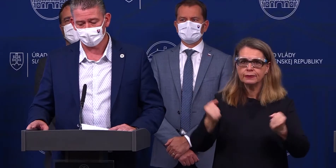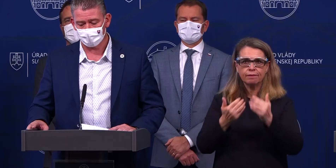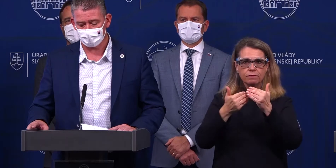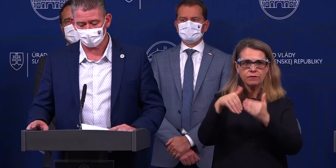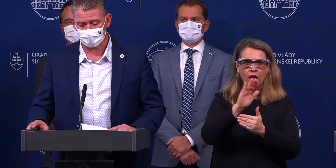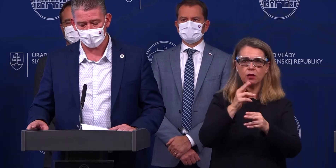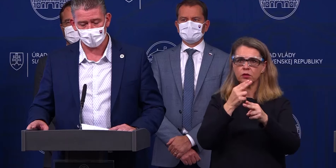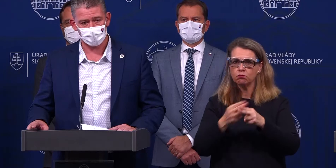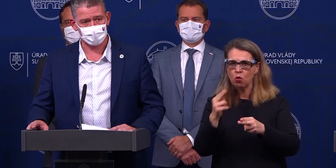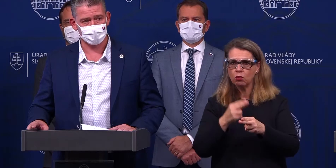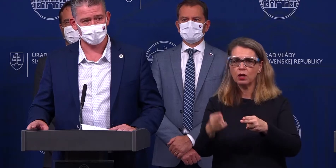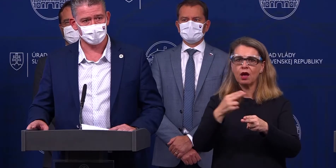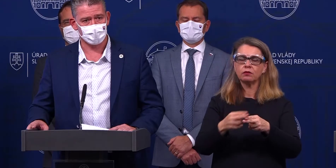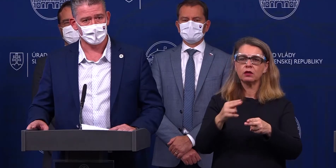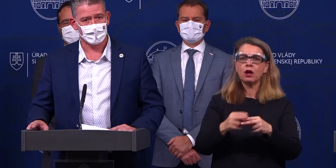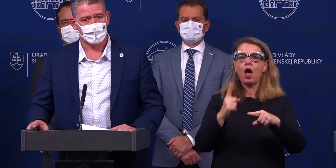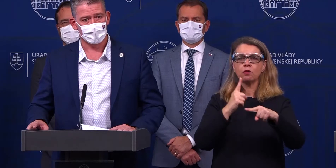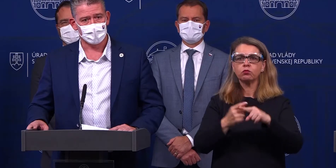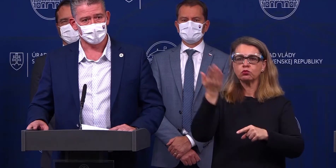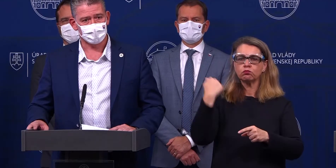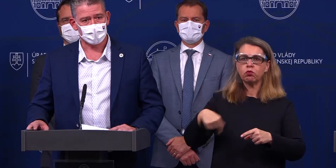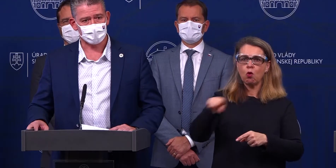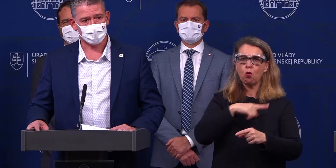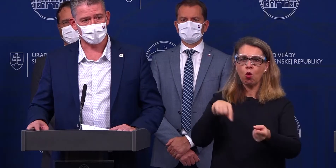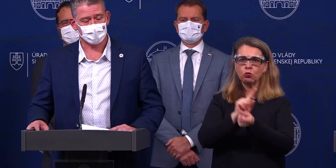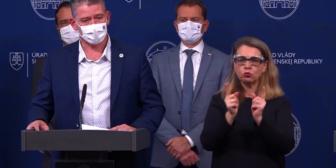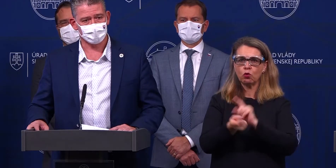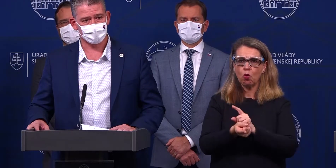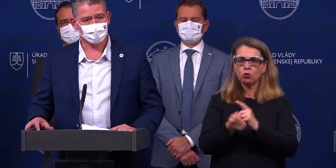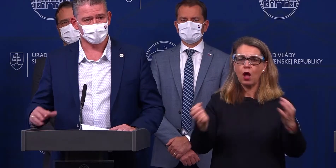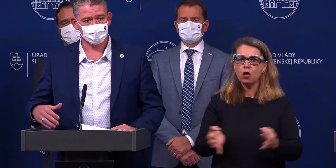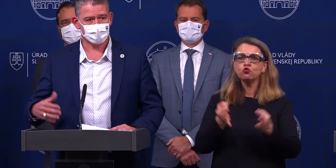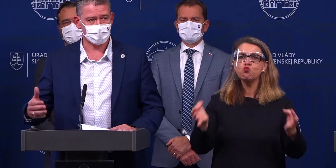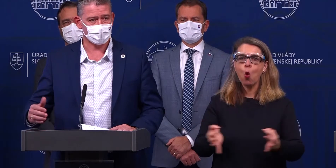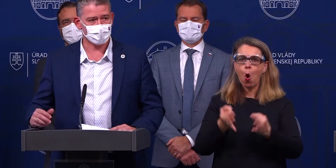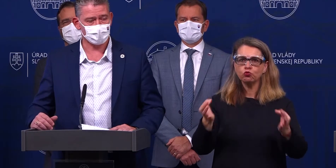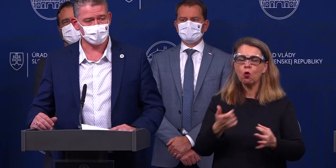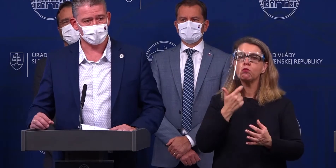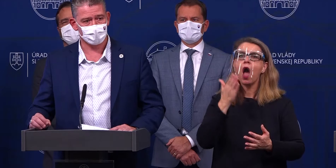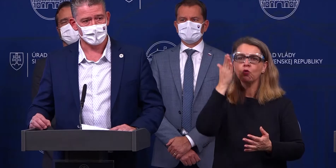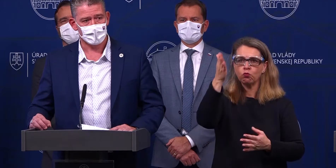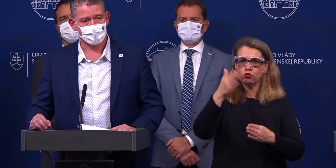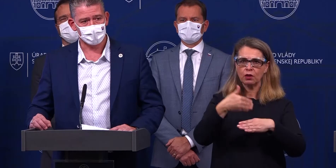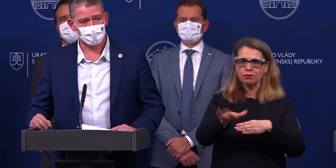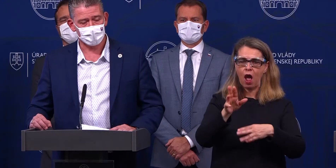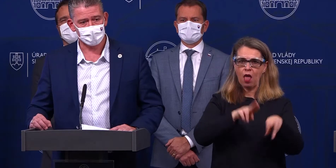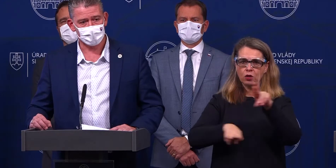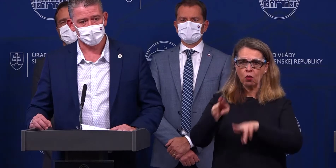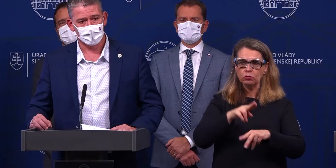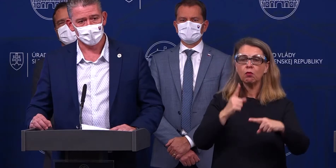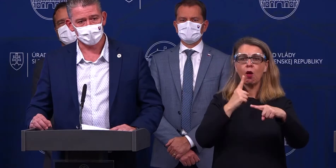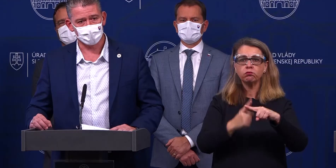a dohodli sme sa aj na spôsobe ďalších cieľených kontrol a na